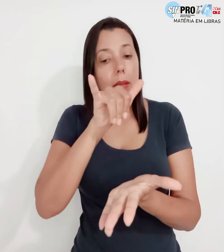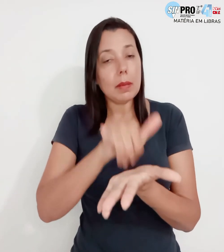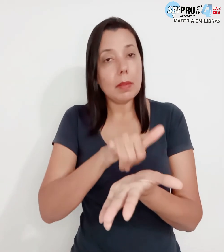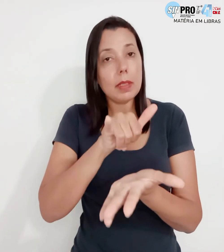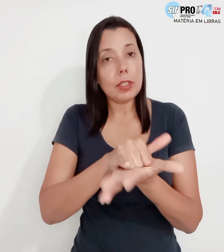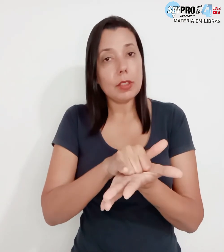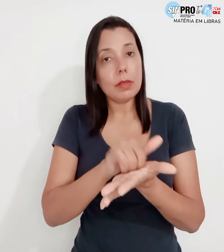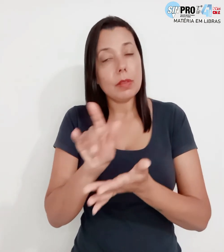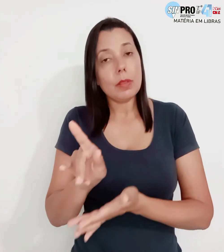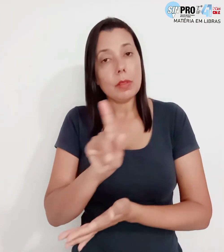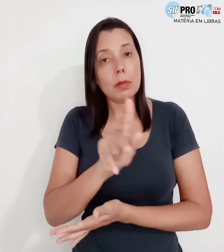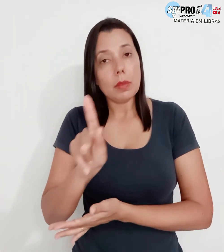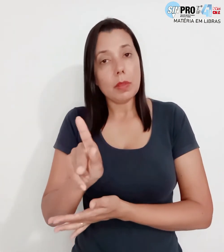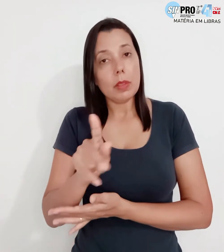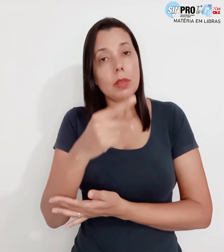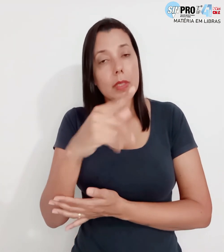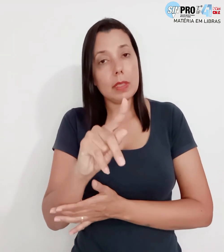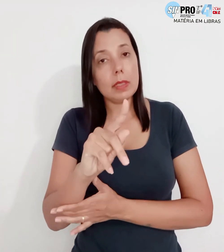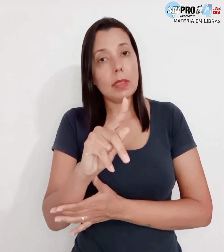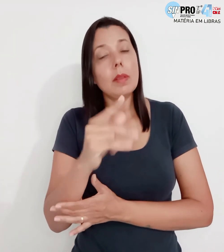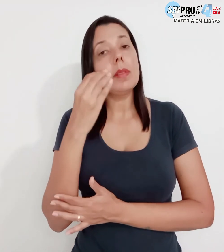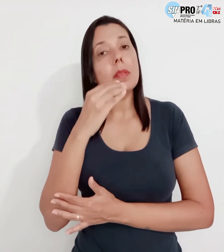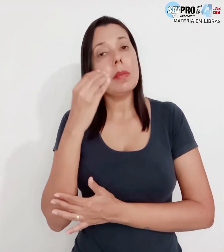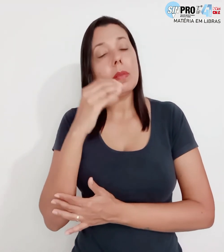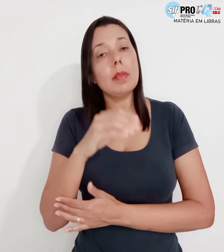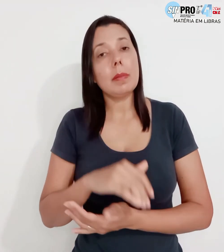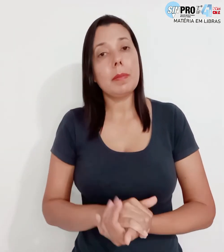aplicativo do professor em seu dispositivo.